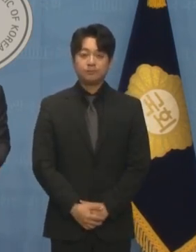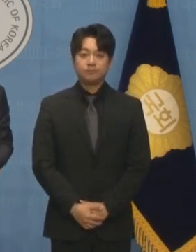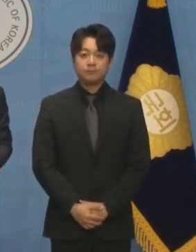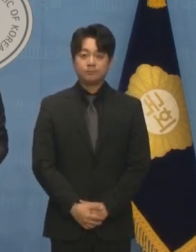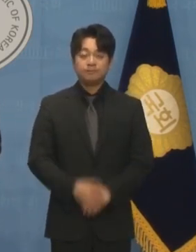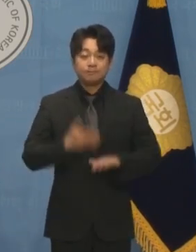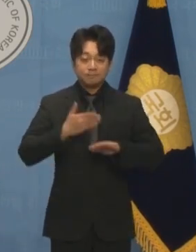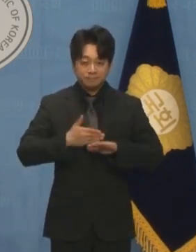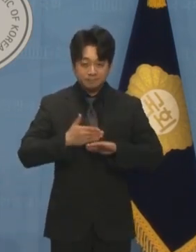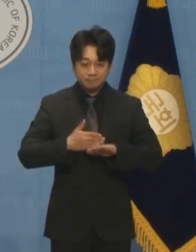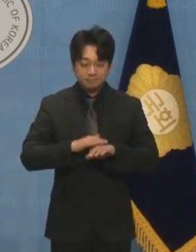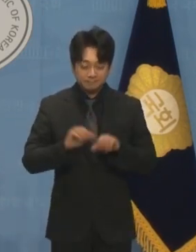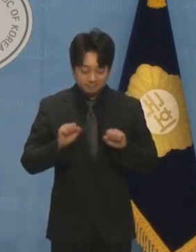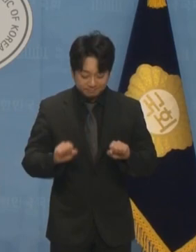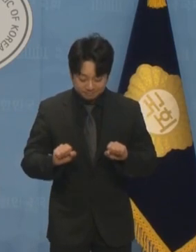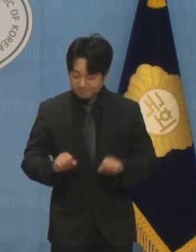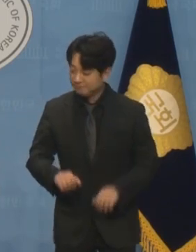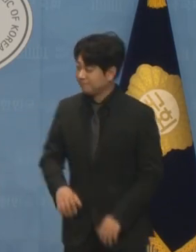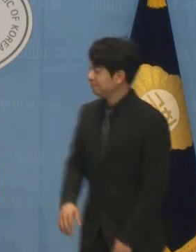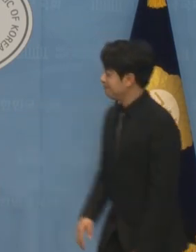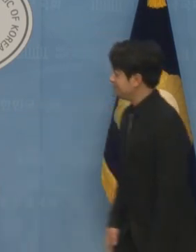고맙습니다. 수고하셨습니다.